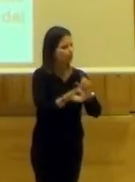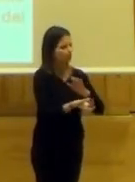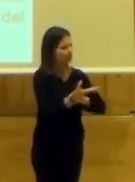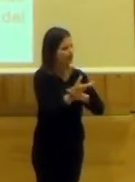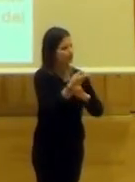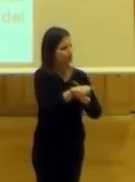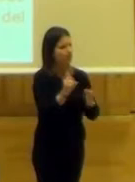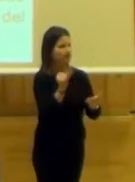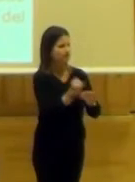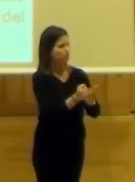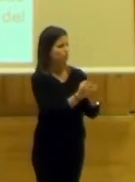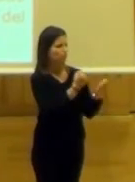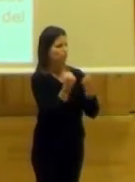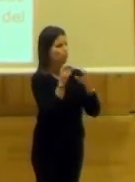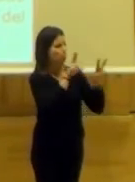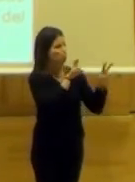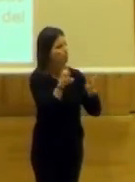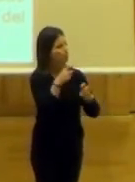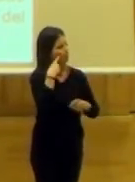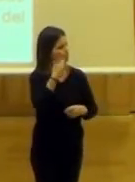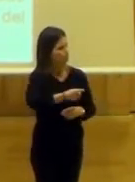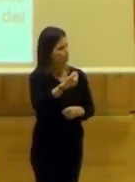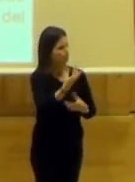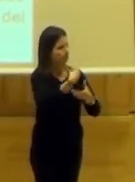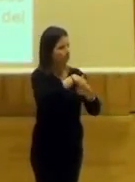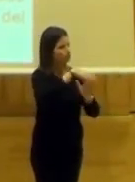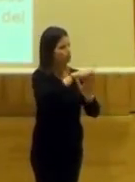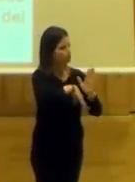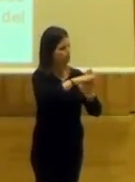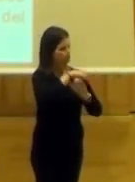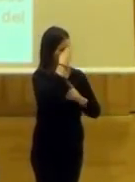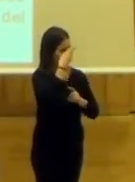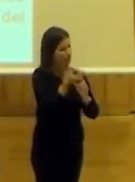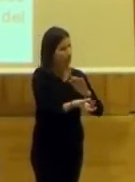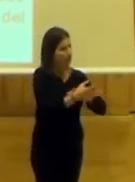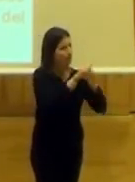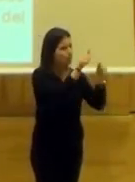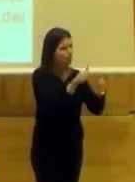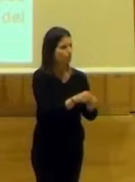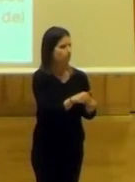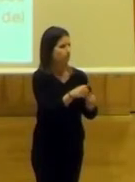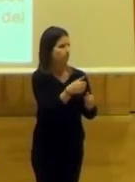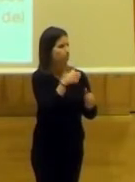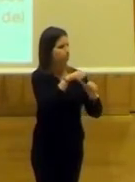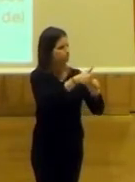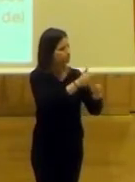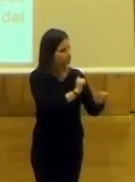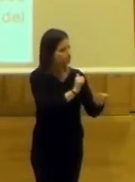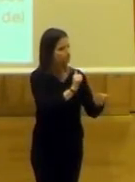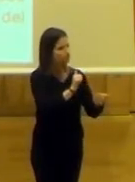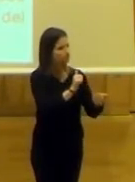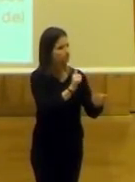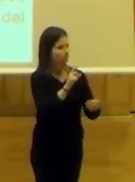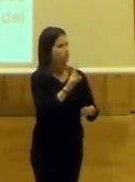una institución nueva de referencia dentro de la programación cultural. Crea un modelo de referencia que resultó